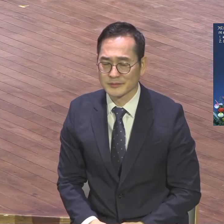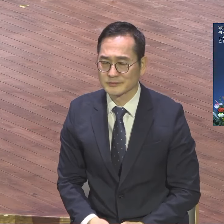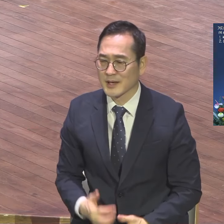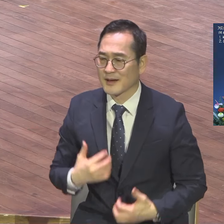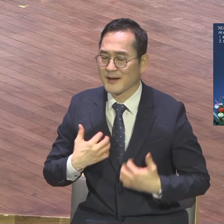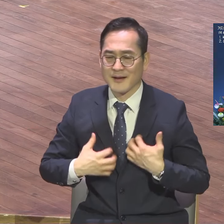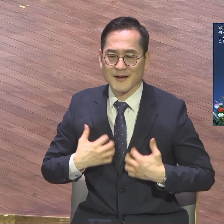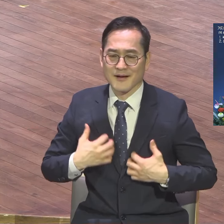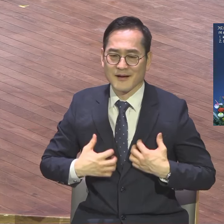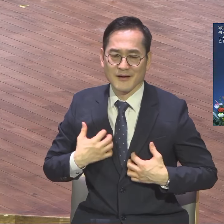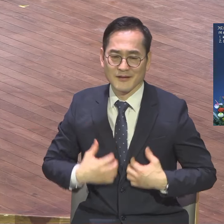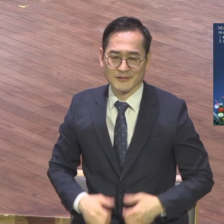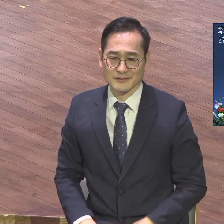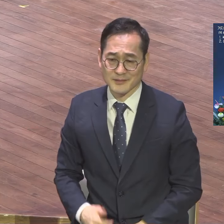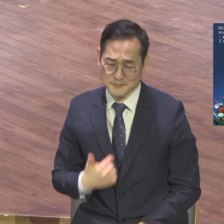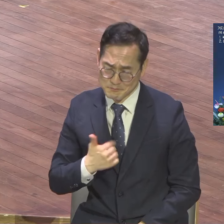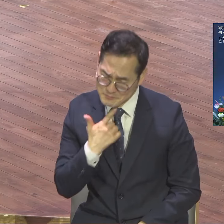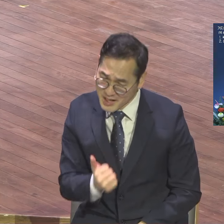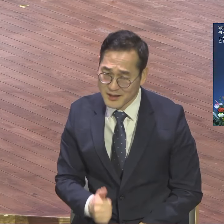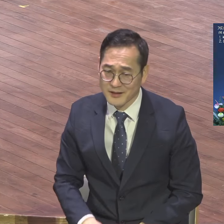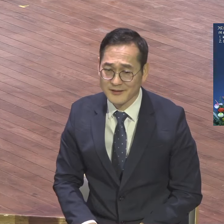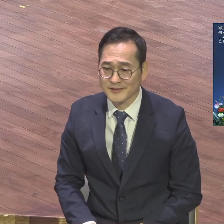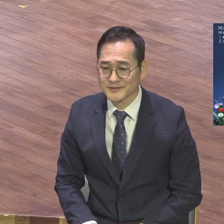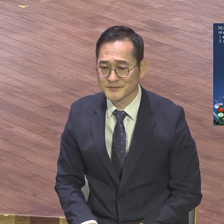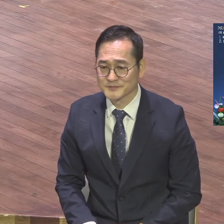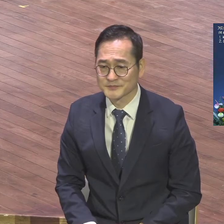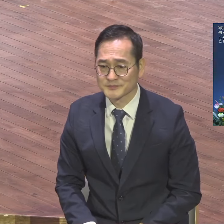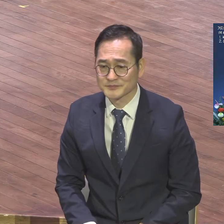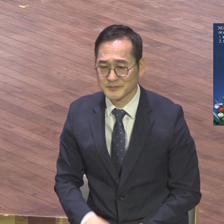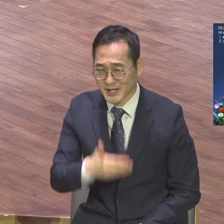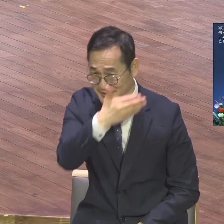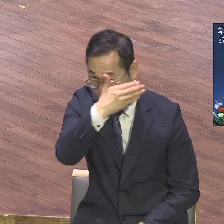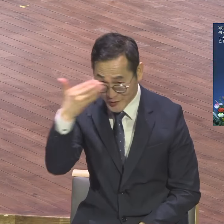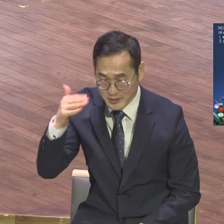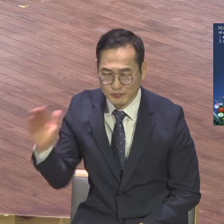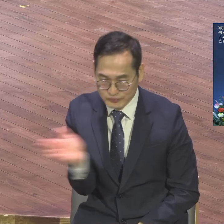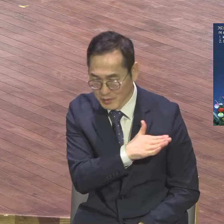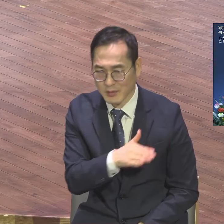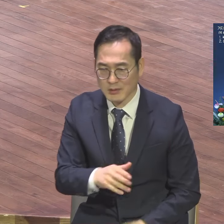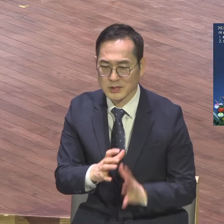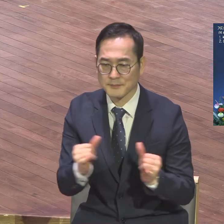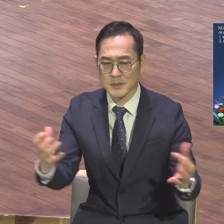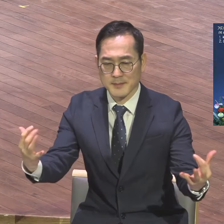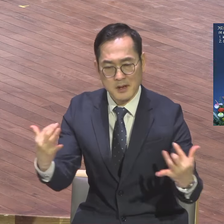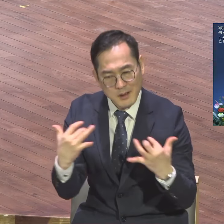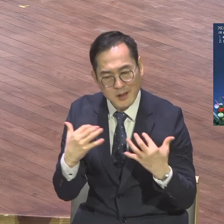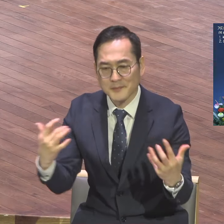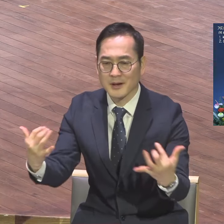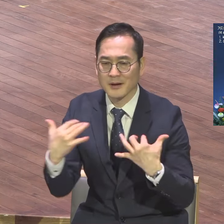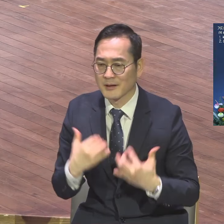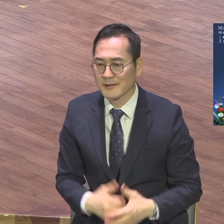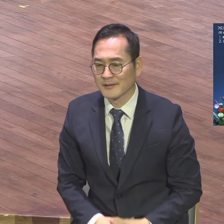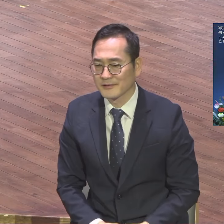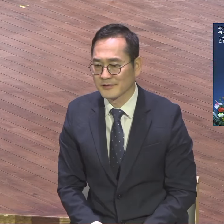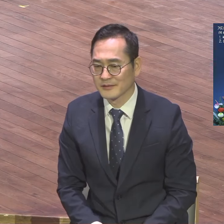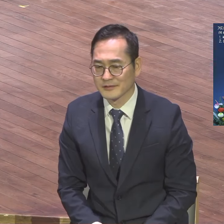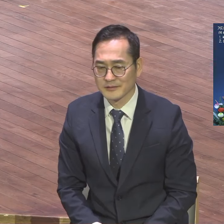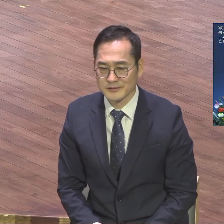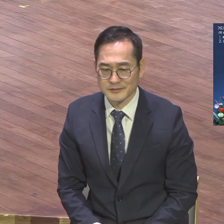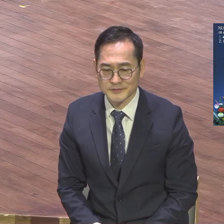말합니까. 평균도 때 청년 때 집사 때 장로 때 저희 사람들이 확 몰라. 어느